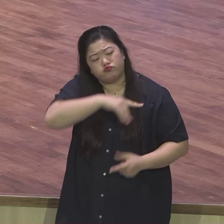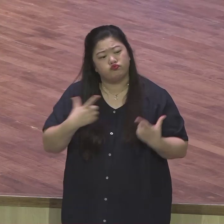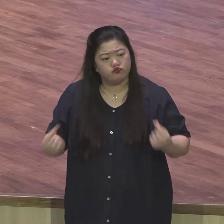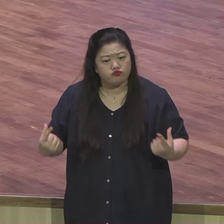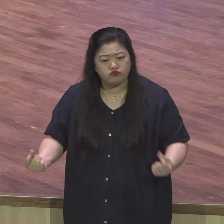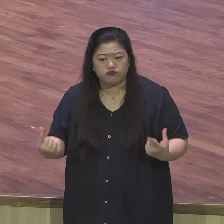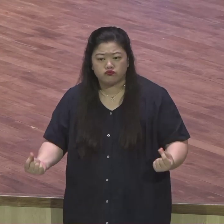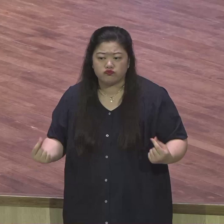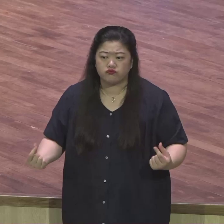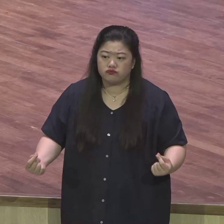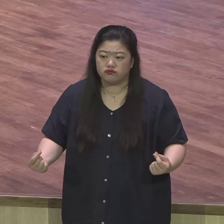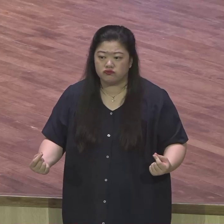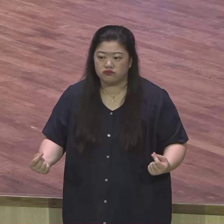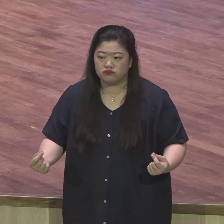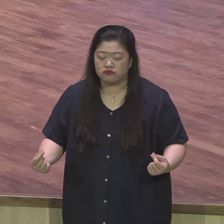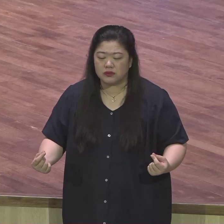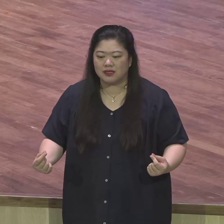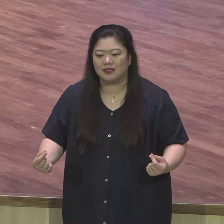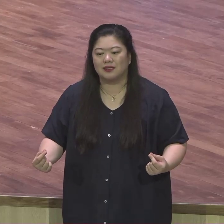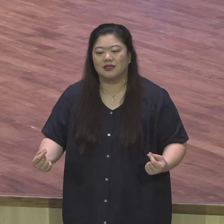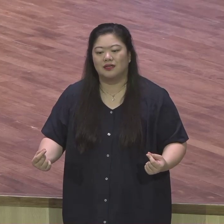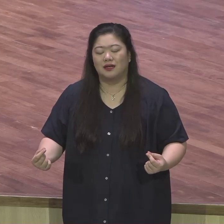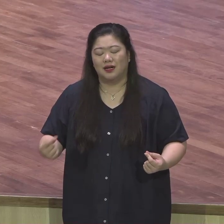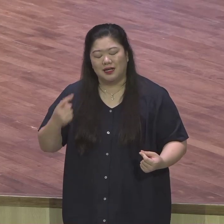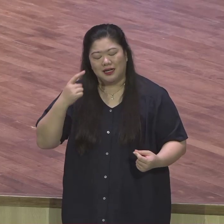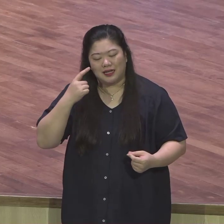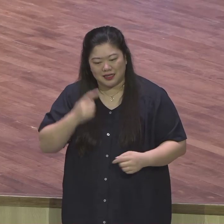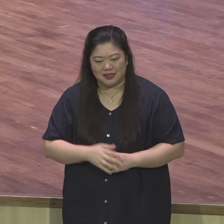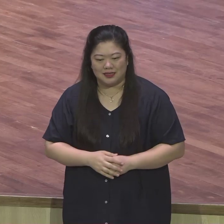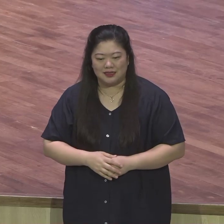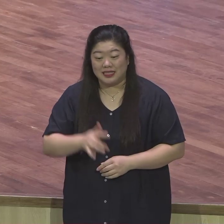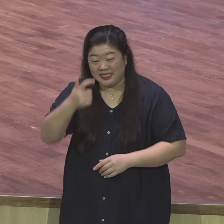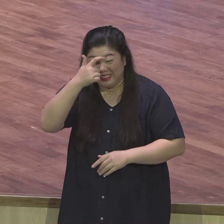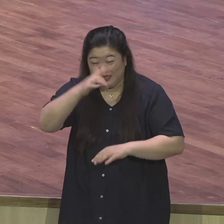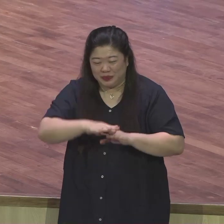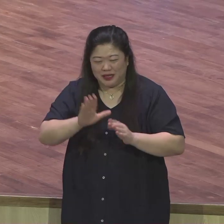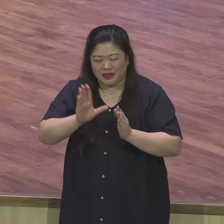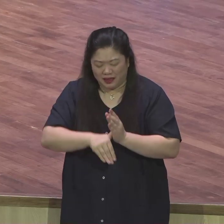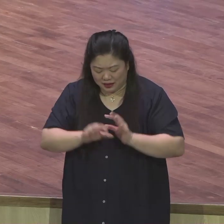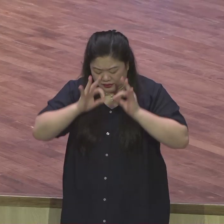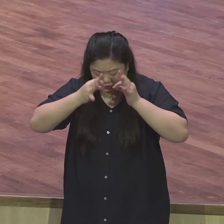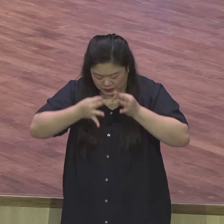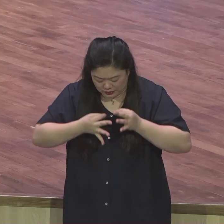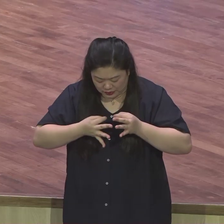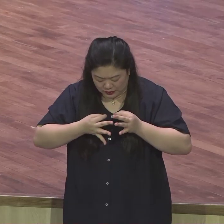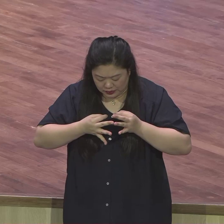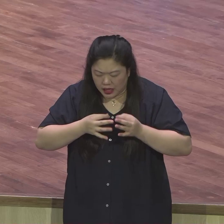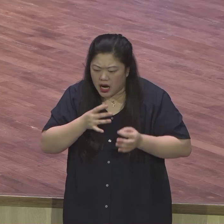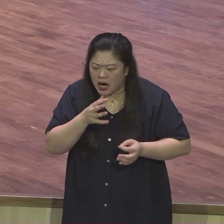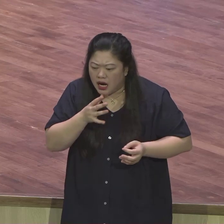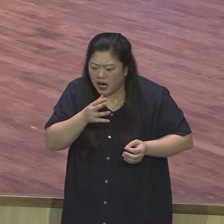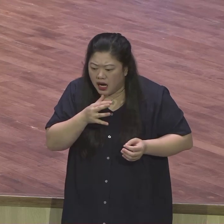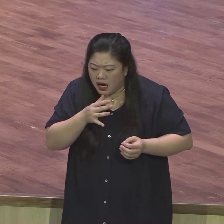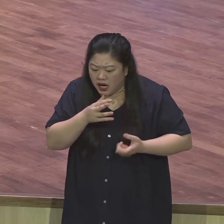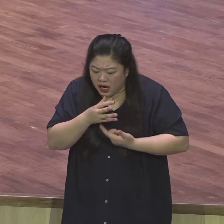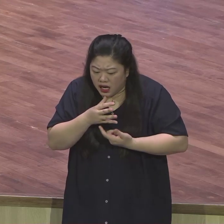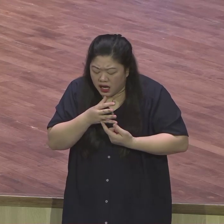여러분 예배 때마다 옛 털이 조금씩 조금씩 끼어지기 바랍니다. 끼어져야 돼요. 고집하면 안 돼요.